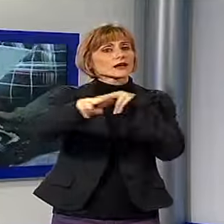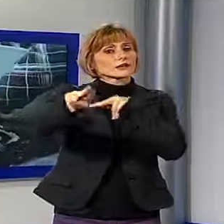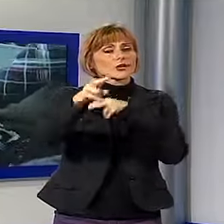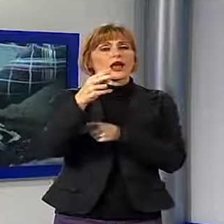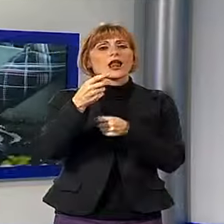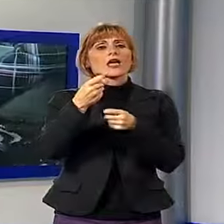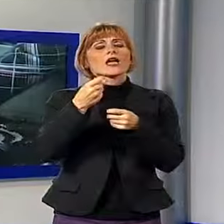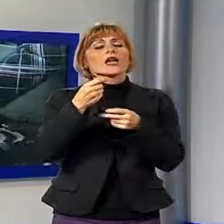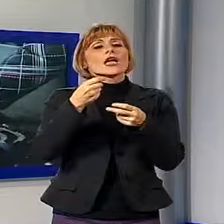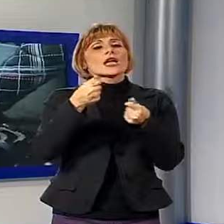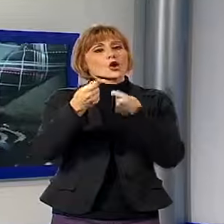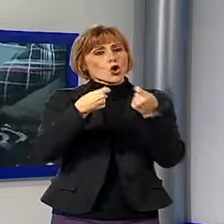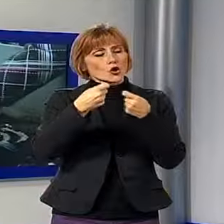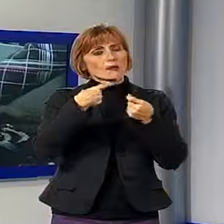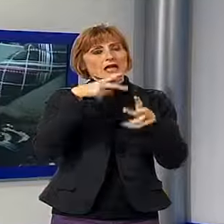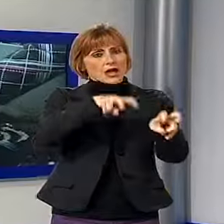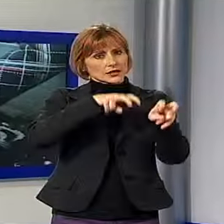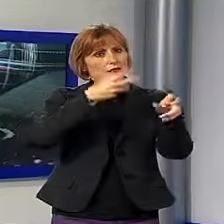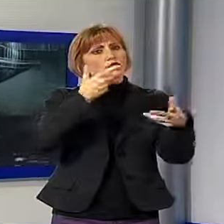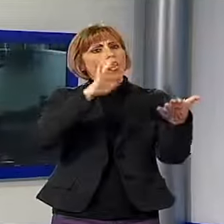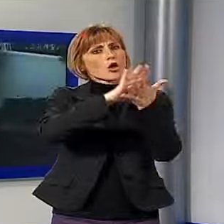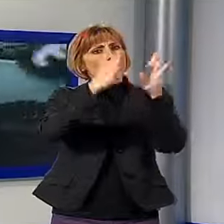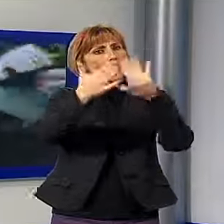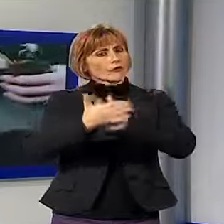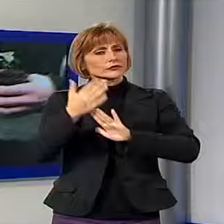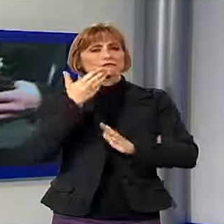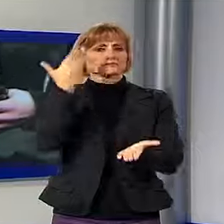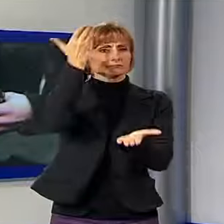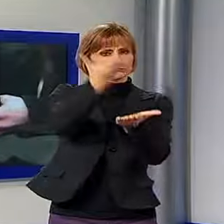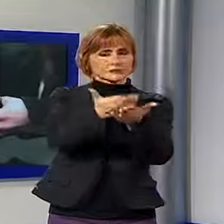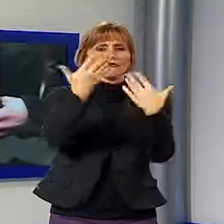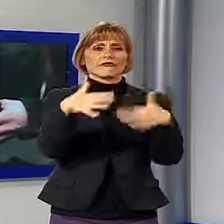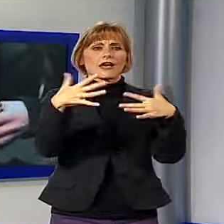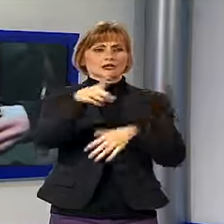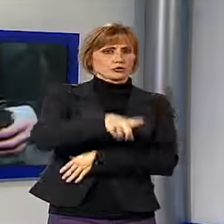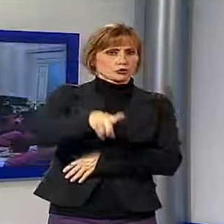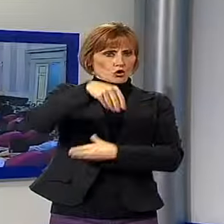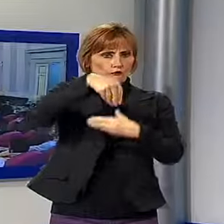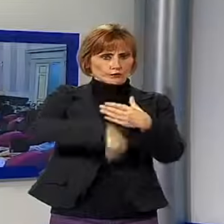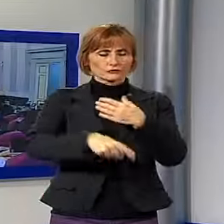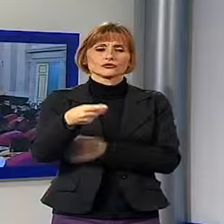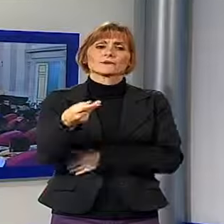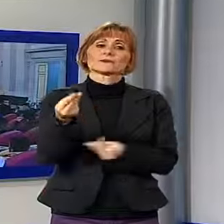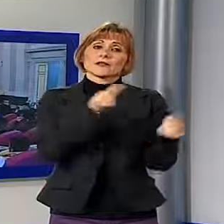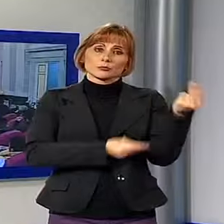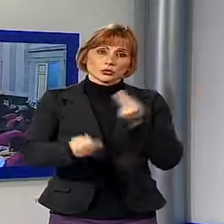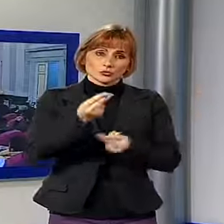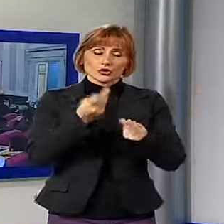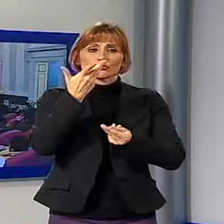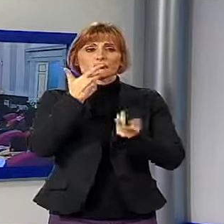raggiungere attraverso una convenzione presentata nelle sale della provincia. Il progetto vuole rivoluzionare il modo di studiare